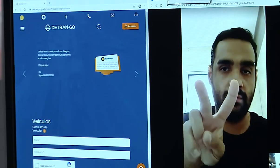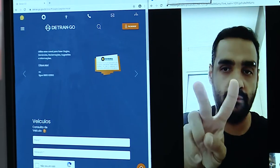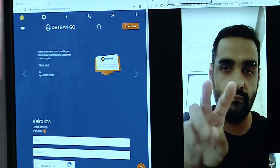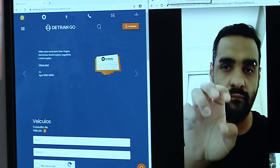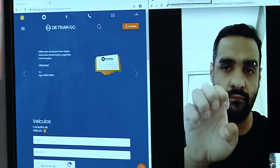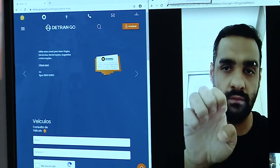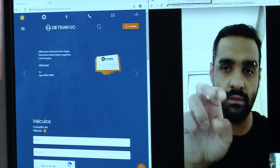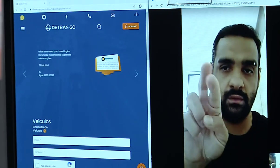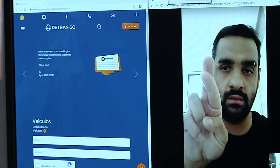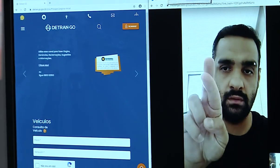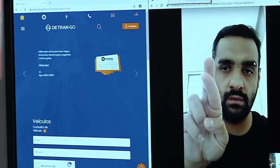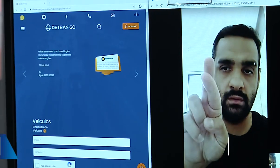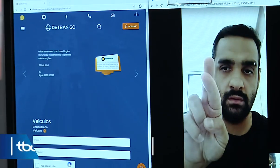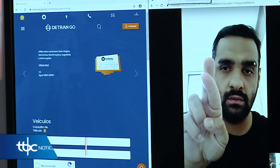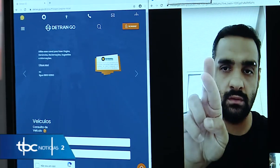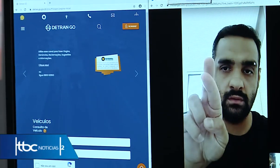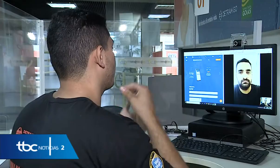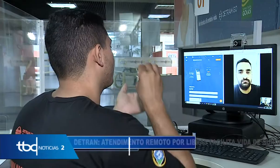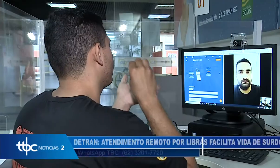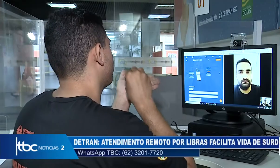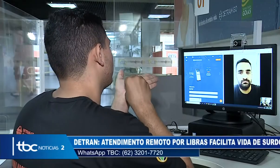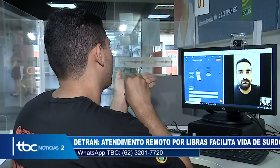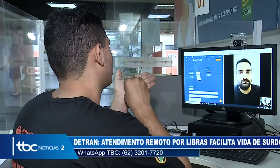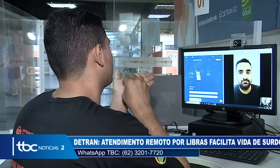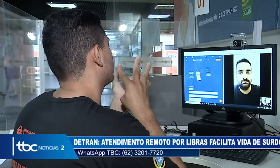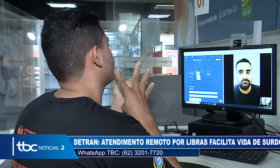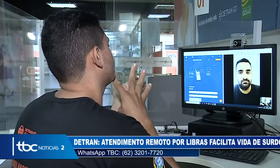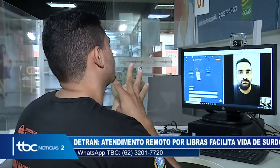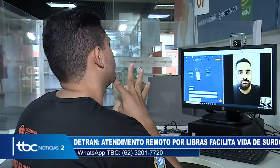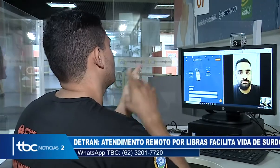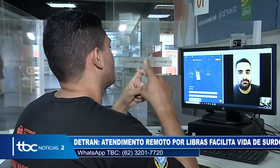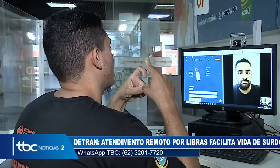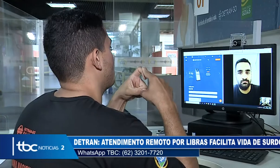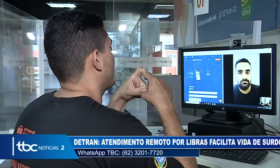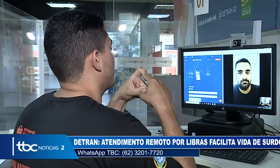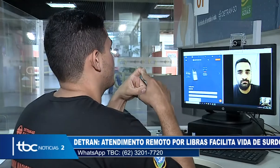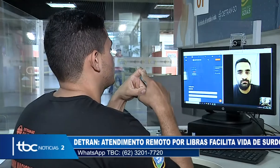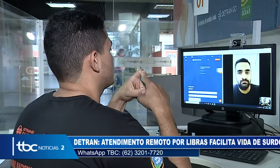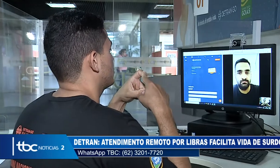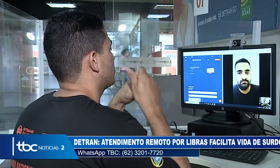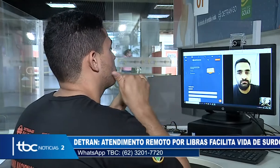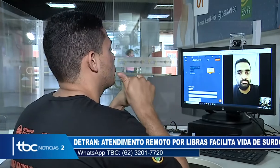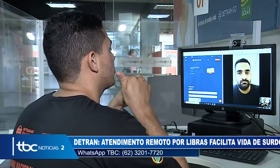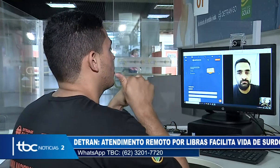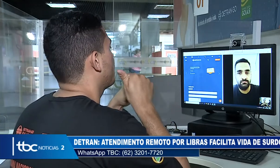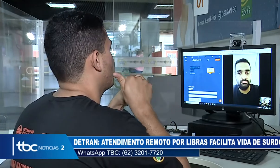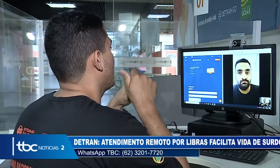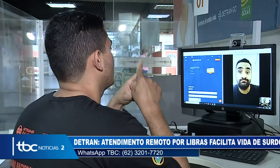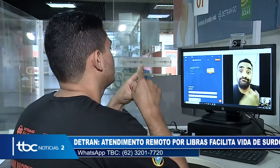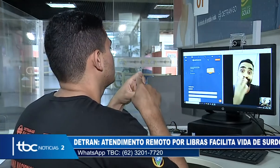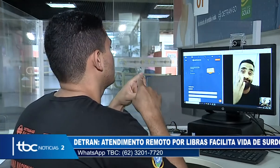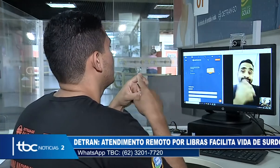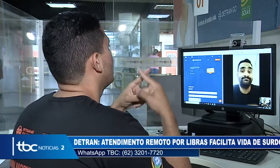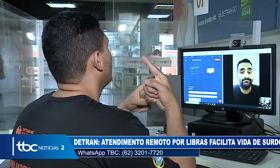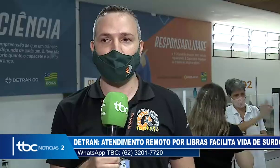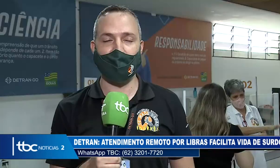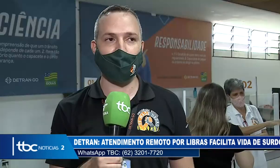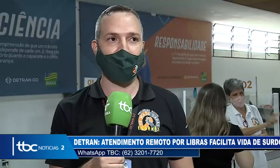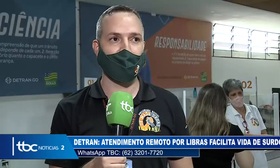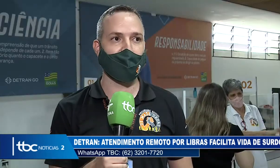facilitar o acesso a informações e documentos para cerca de 50 mil surdos que moram aqui no estado. Durante a pandemia,